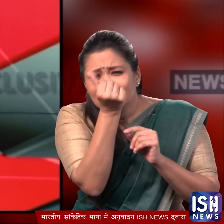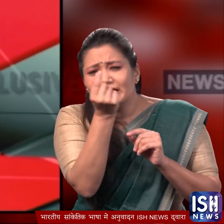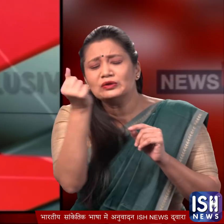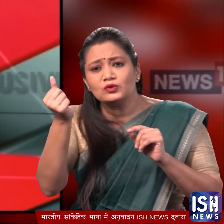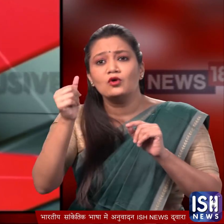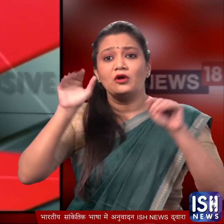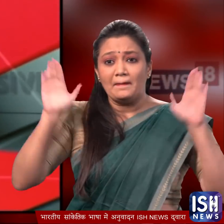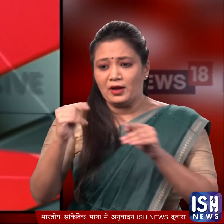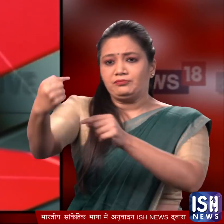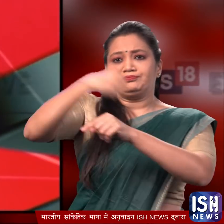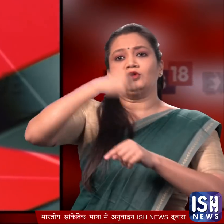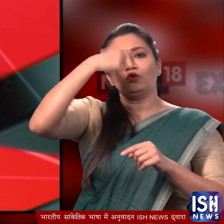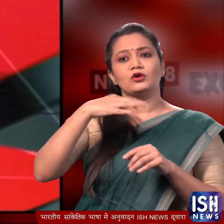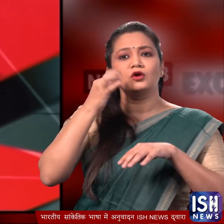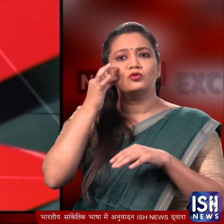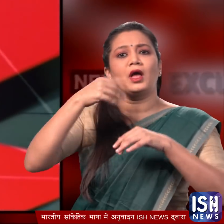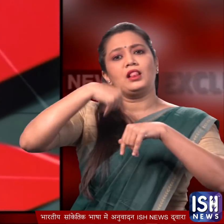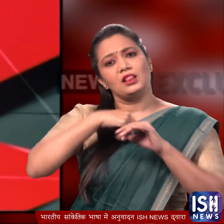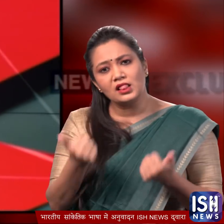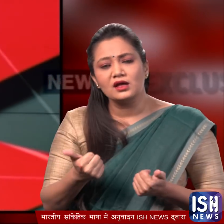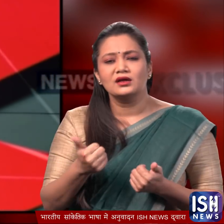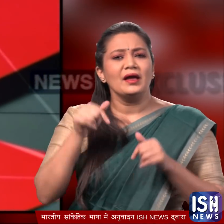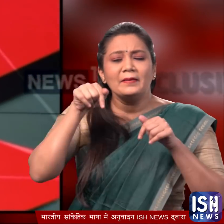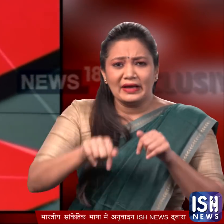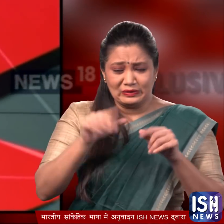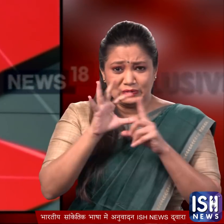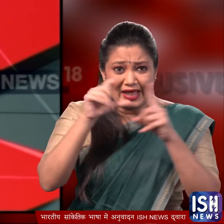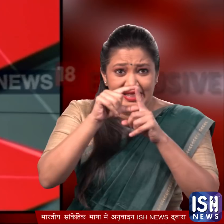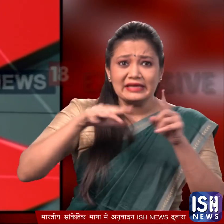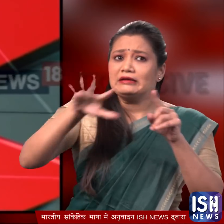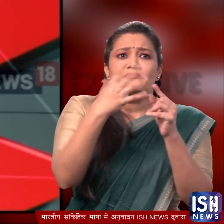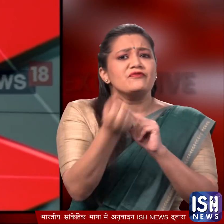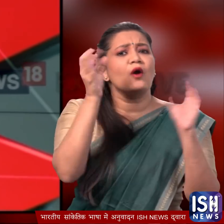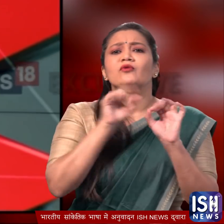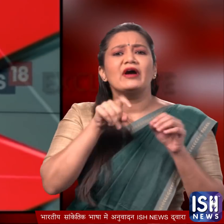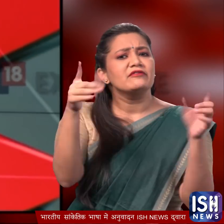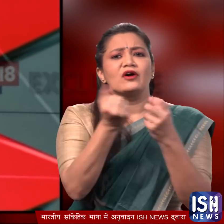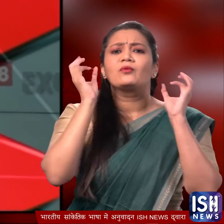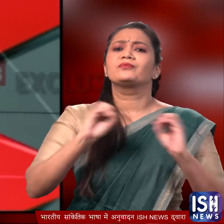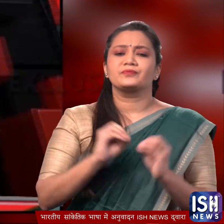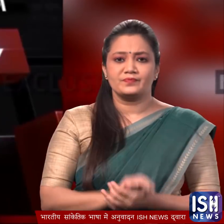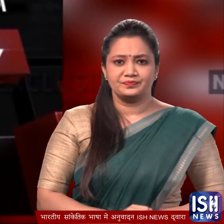एकका दुकाई है जो पक्षियों से इंसानों में फैलते हैं। और अब तक कमसकम दिल्ली में ऐसा कोई वारस नहीं मिला है।